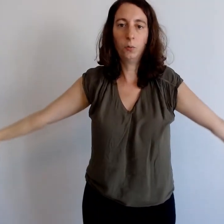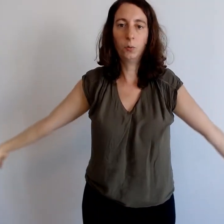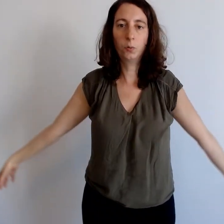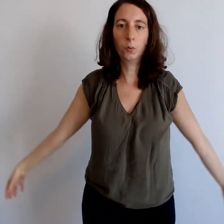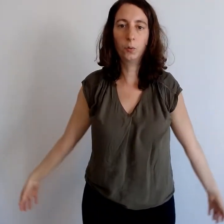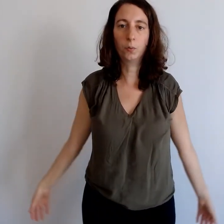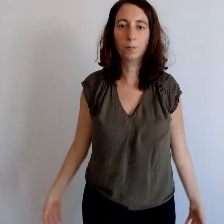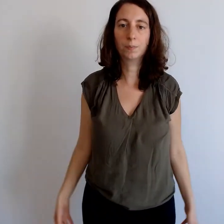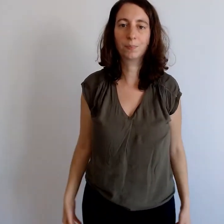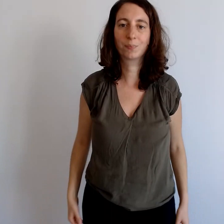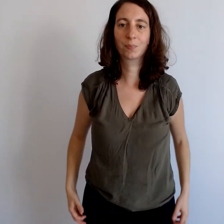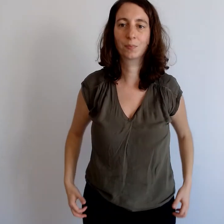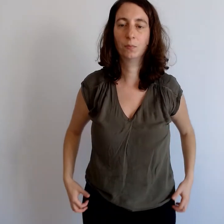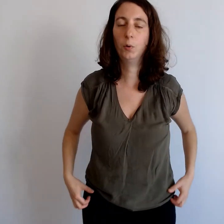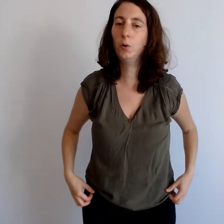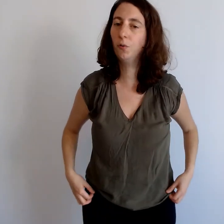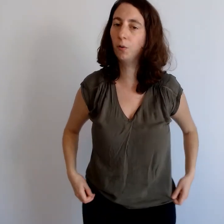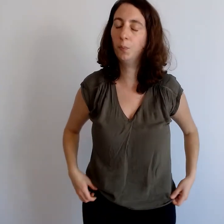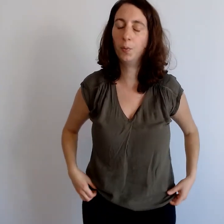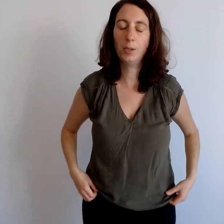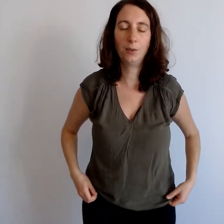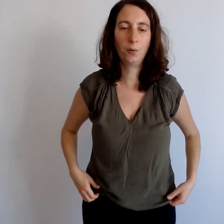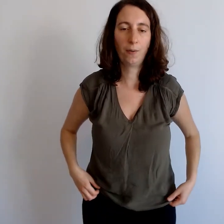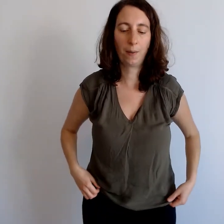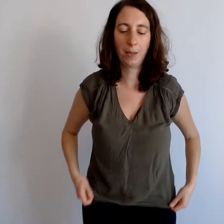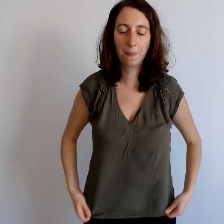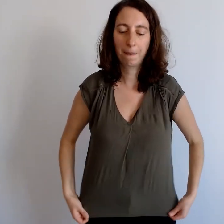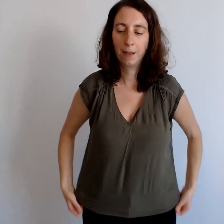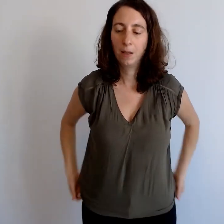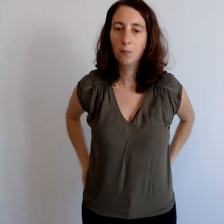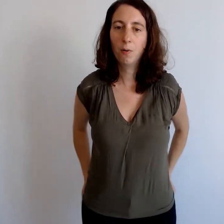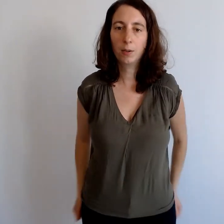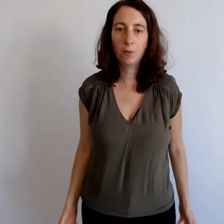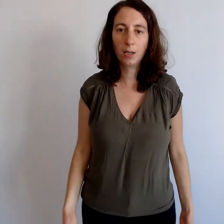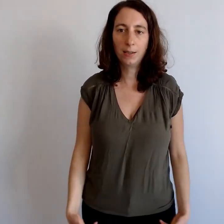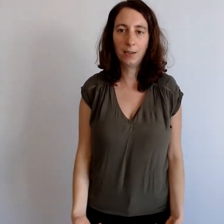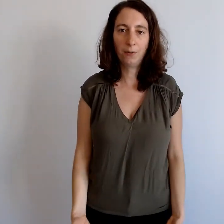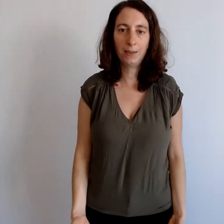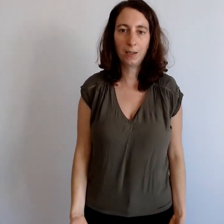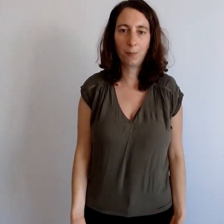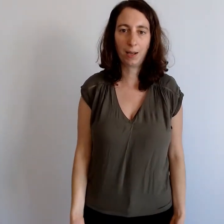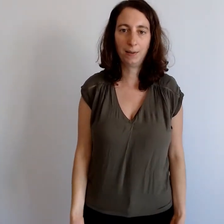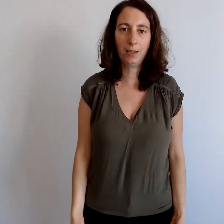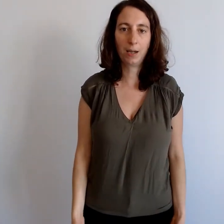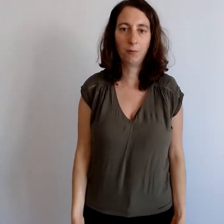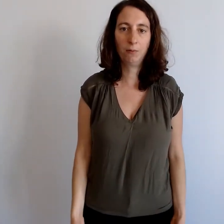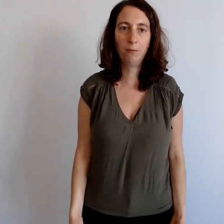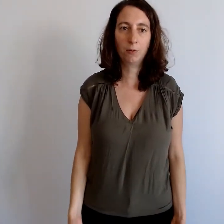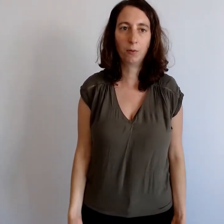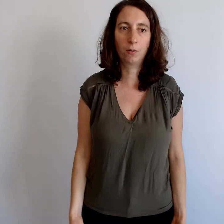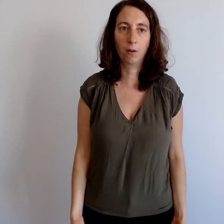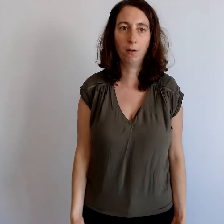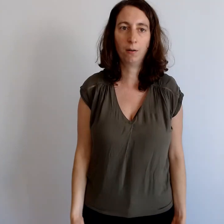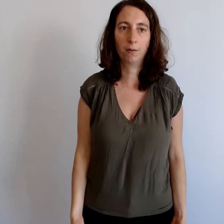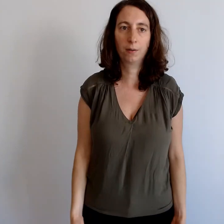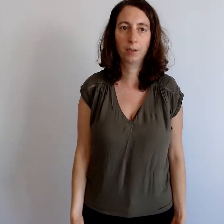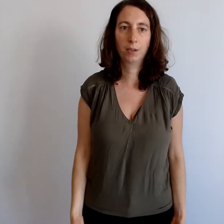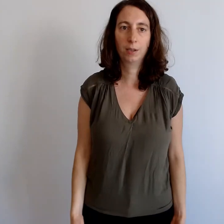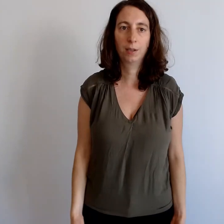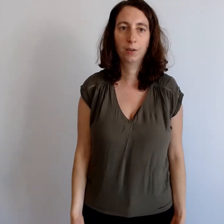autour de vous. Vous pouvez juste faire une pause, les yeux fermés, pour accueillir les effets de cette pratique, là, au niveau de votre corps, de